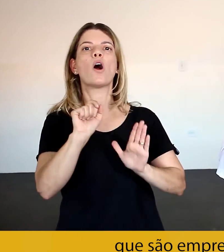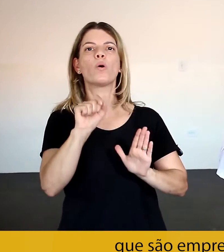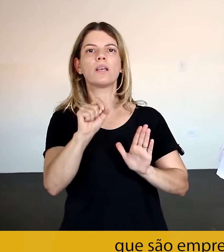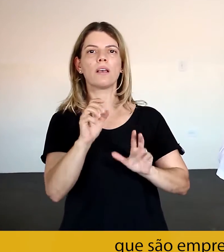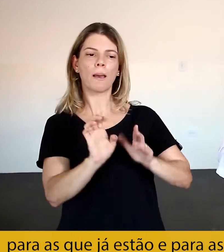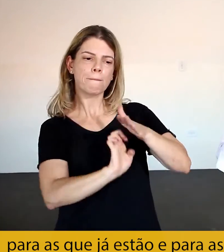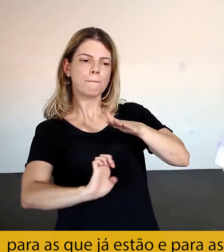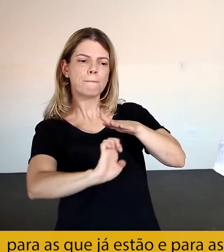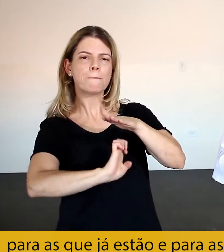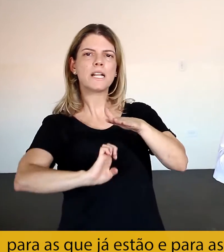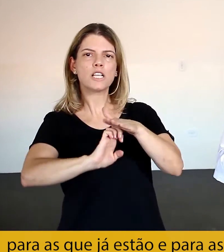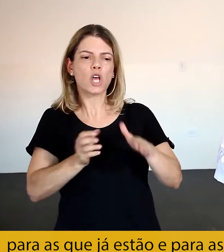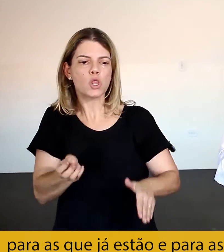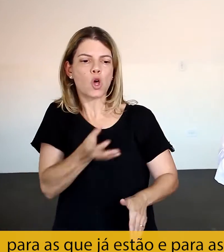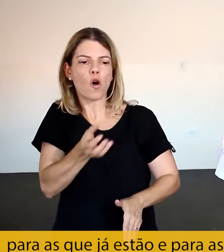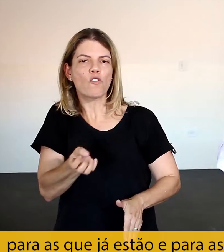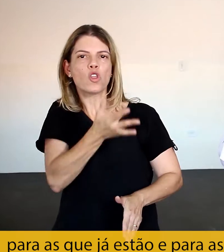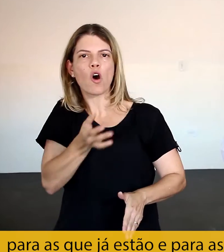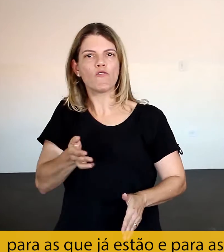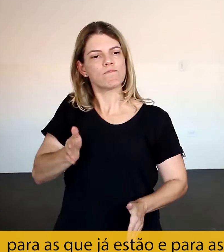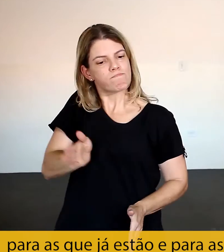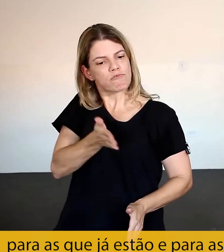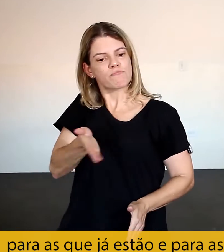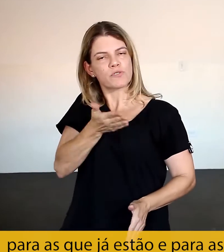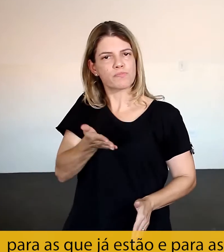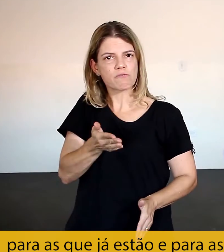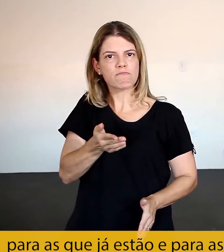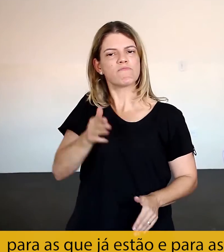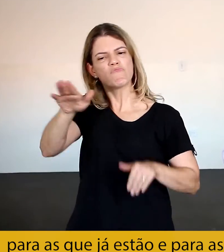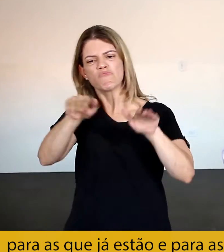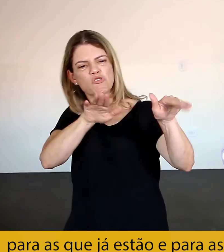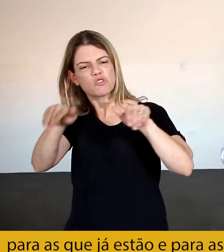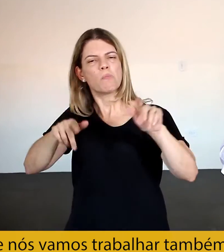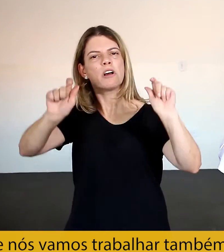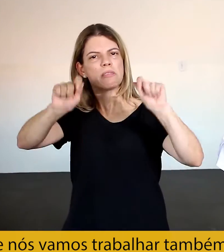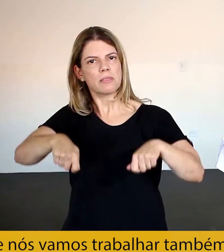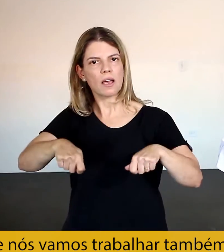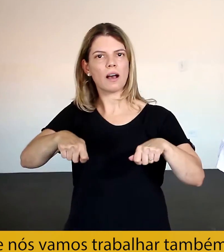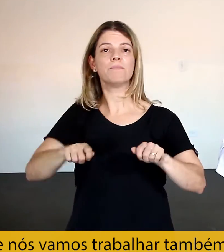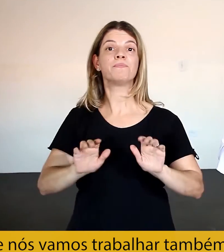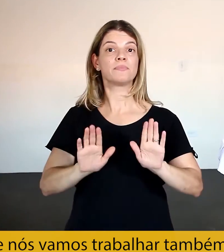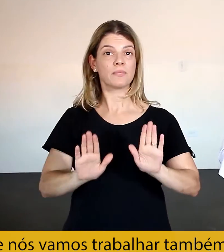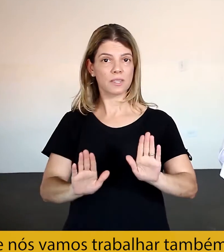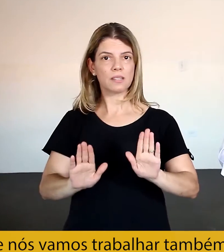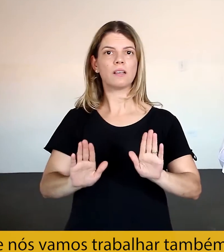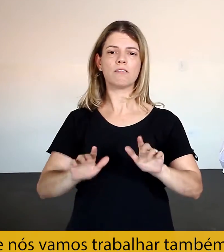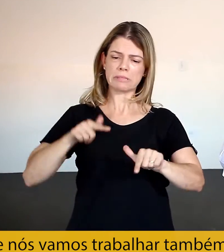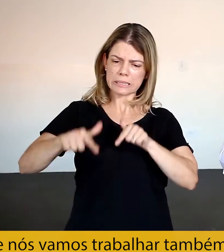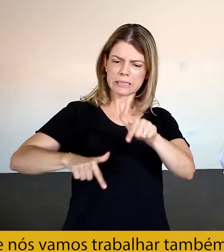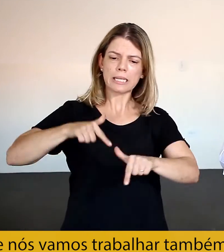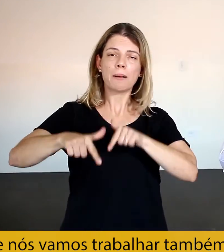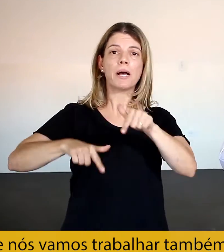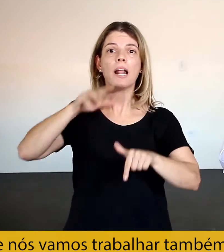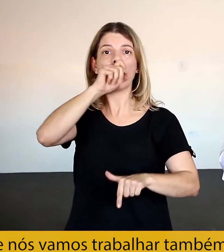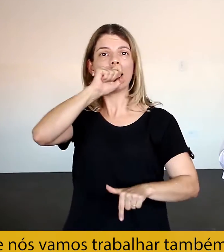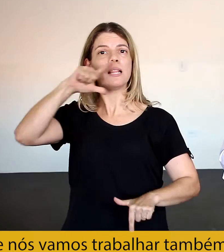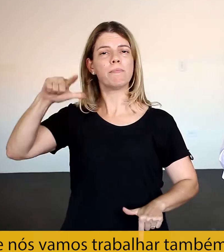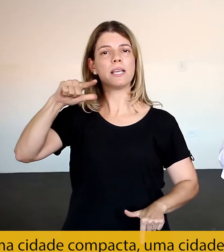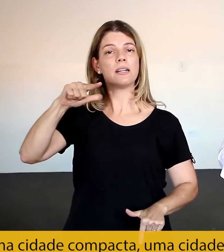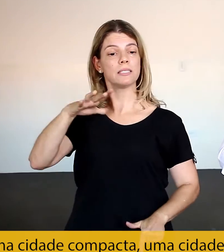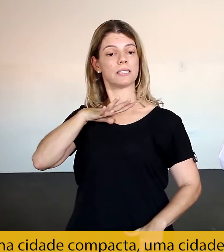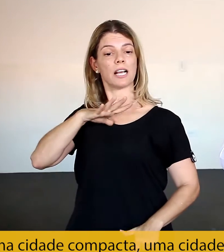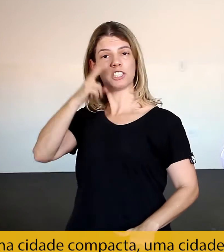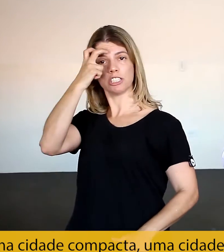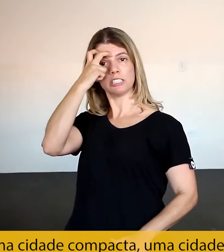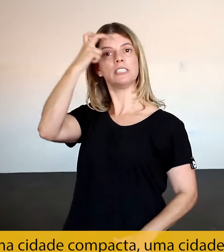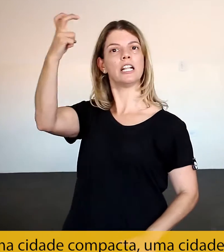inovação, para as que já estão e para as que quiserem vir para Limeira. E nós vamos também trabalhar na Limeira Cidade Inteligente.